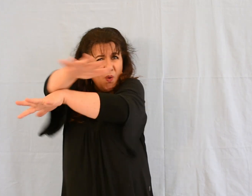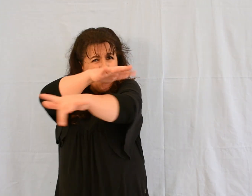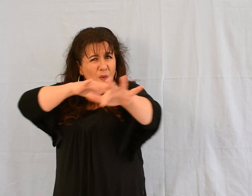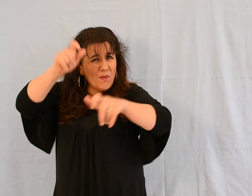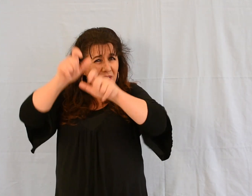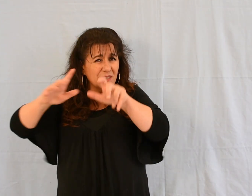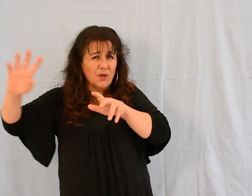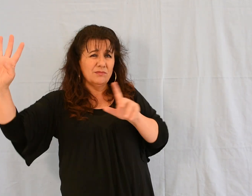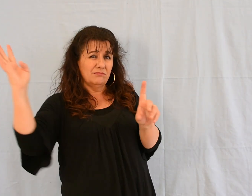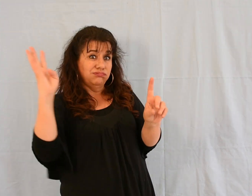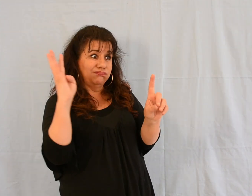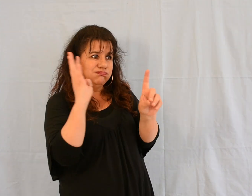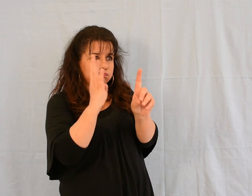Il était au bord de la mer.